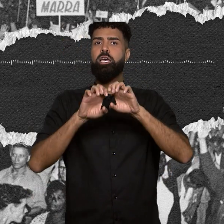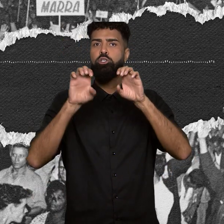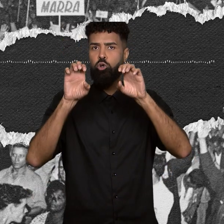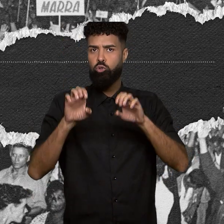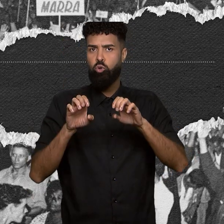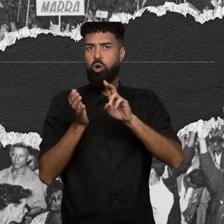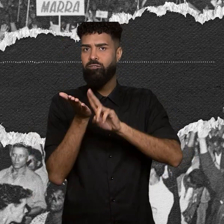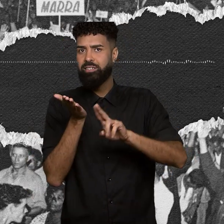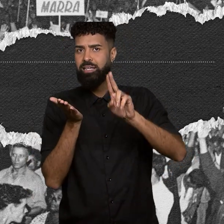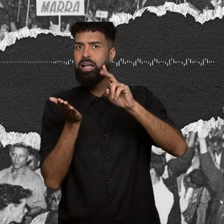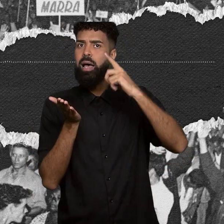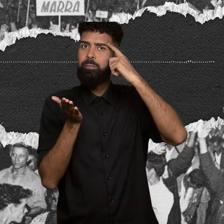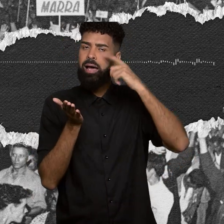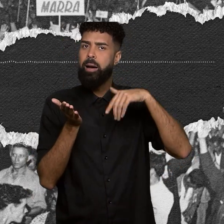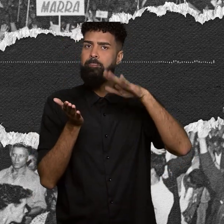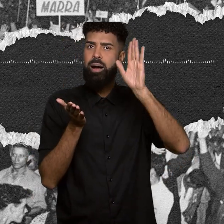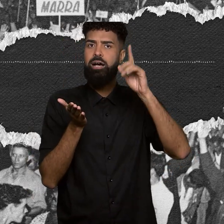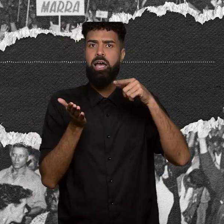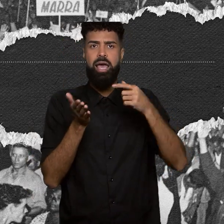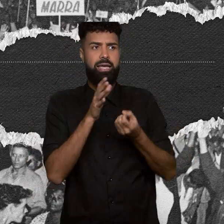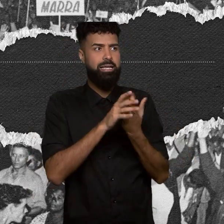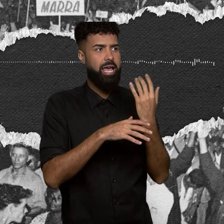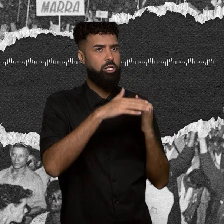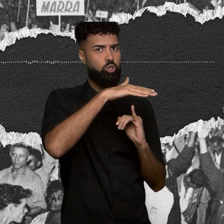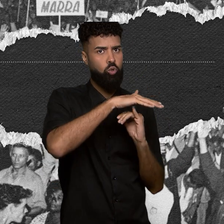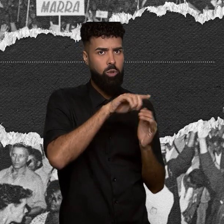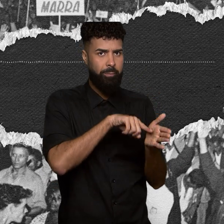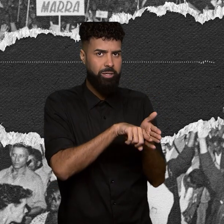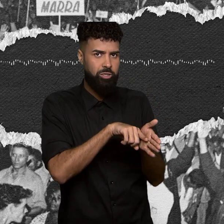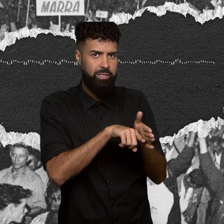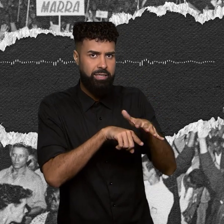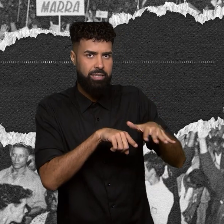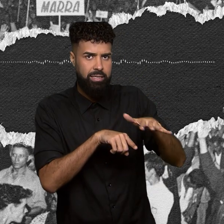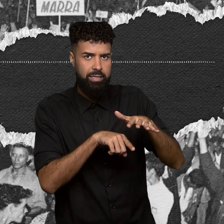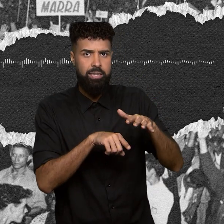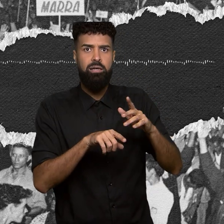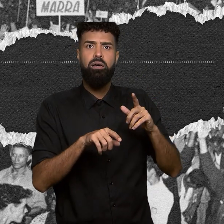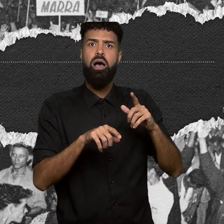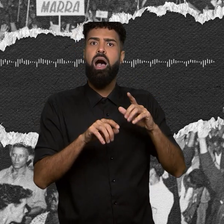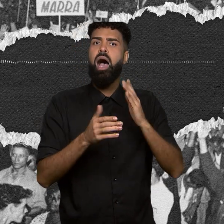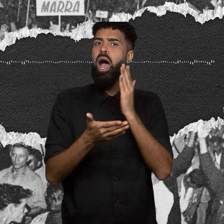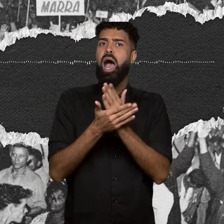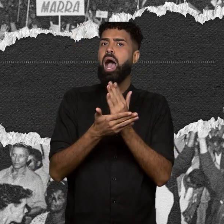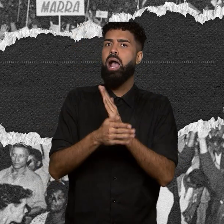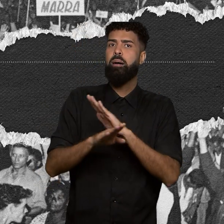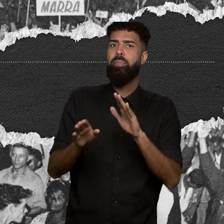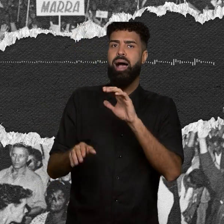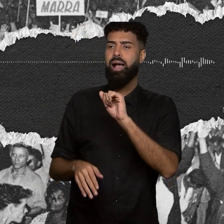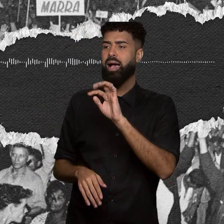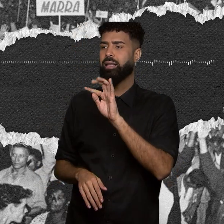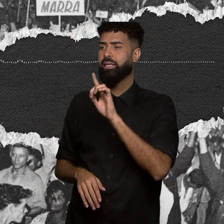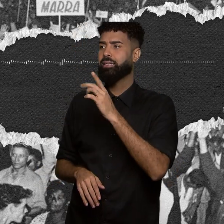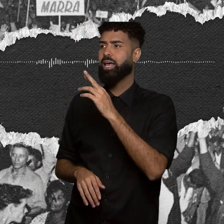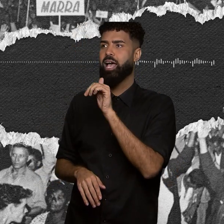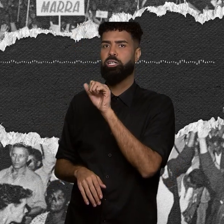a criação de institutos de pesquisa, com o fim, a extinção das cátedras e a criação de